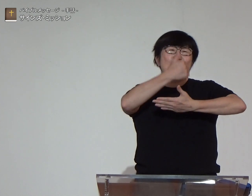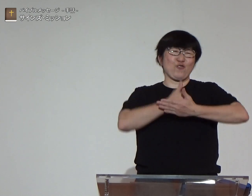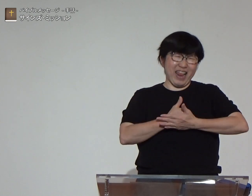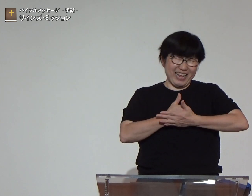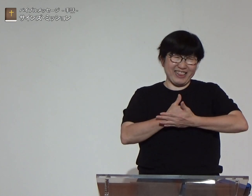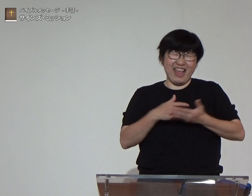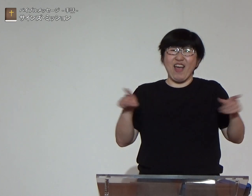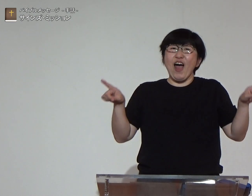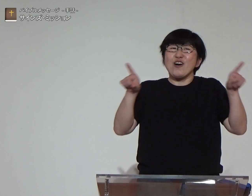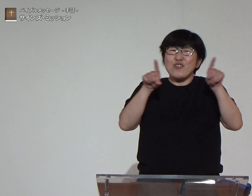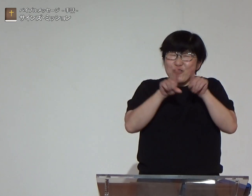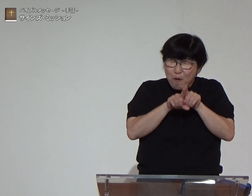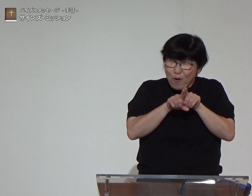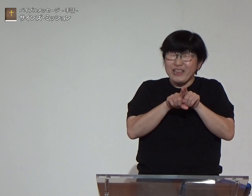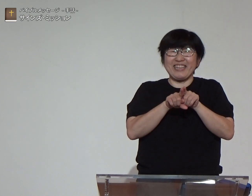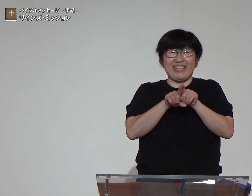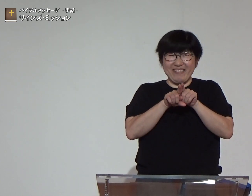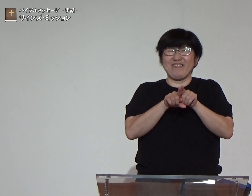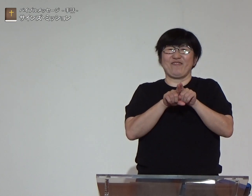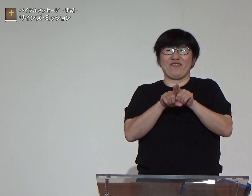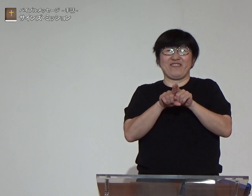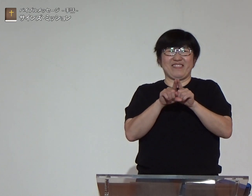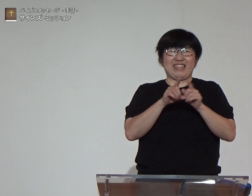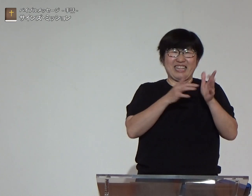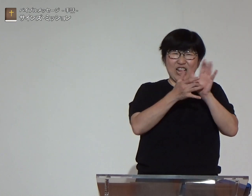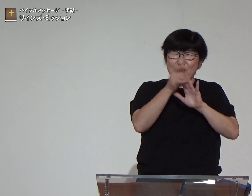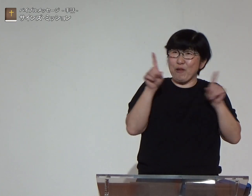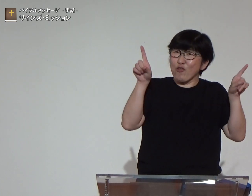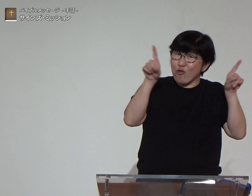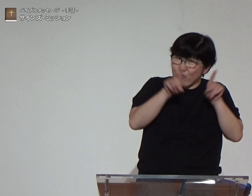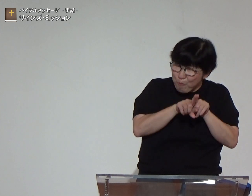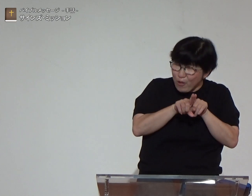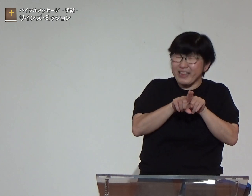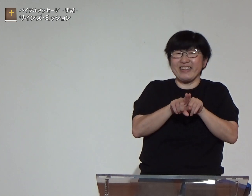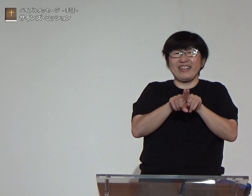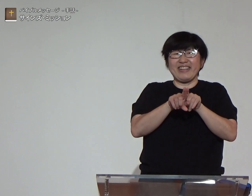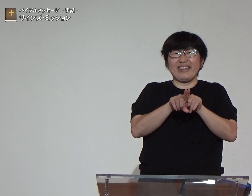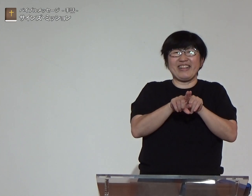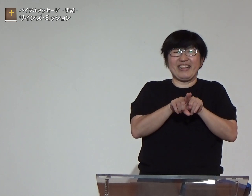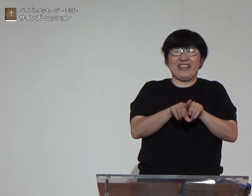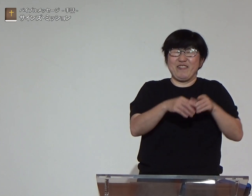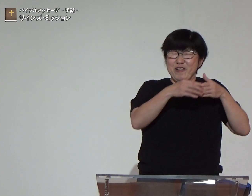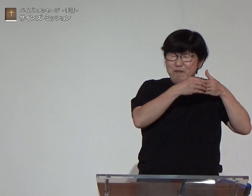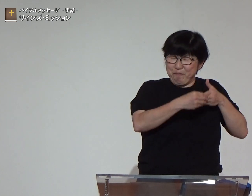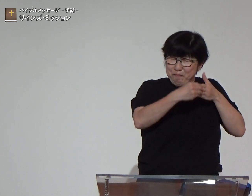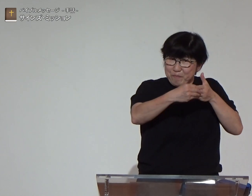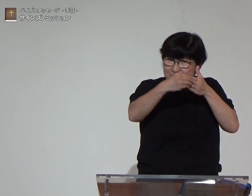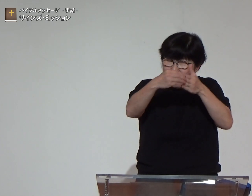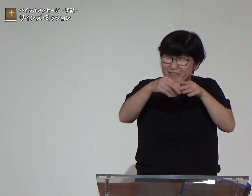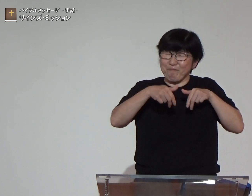愛を受け入れて一緒にイエス様と一緒に